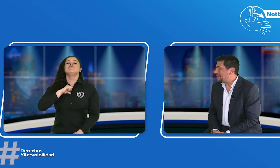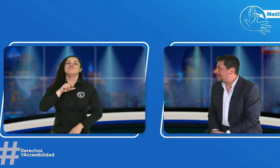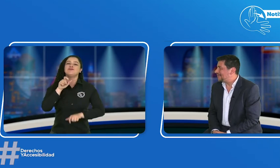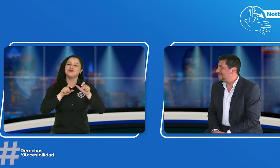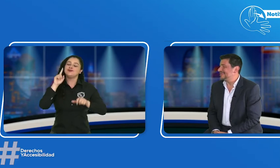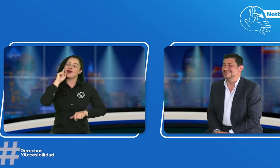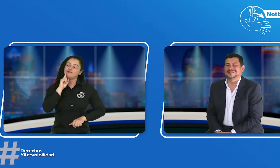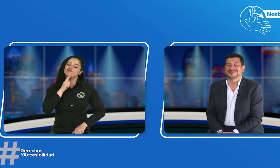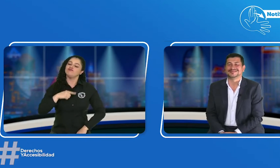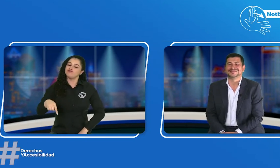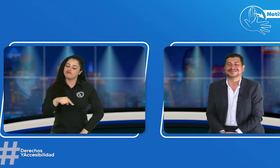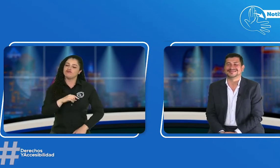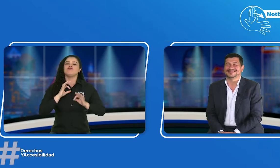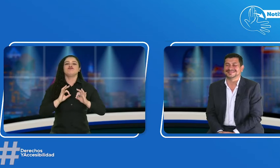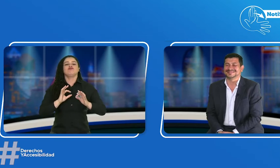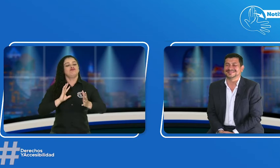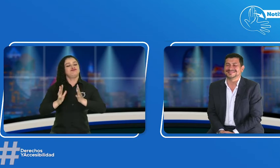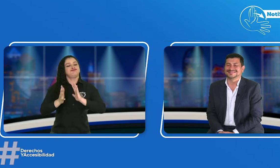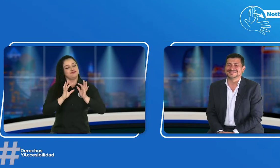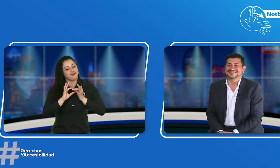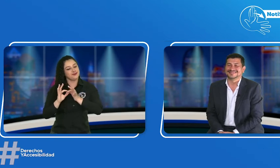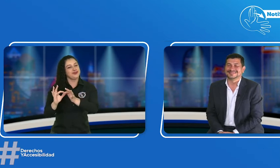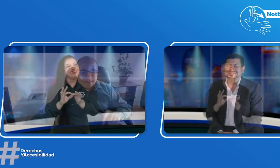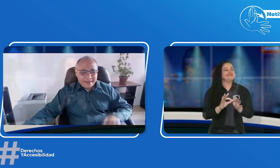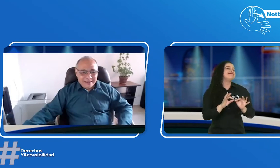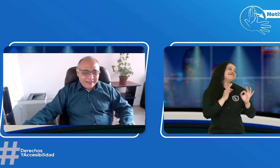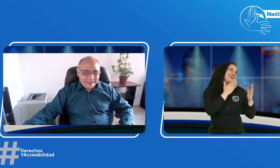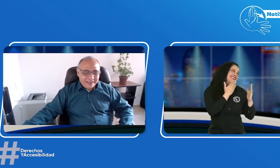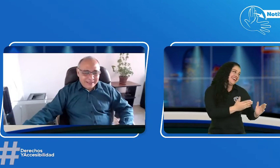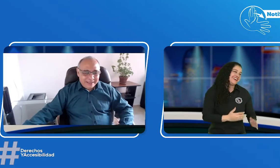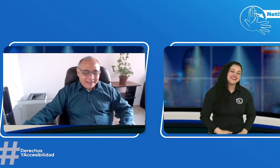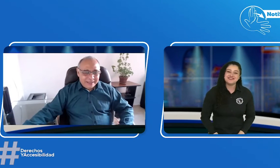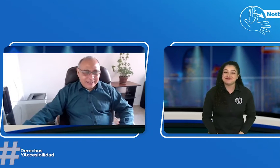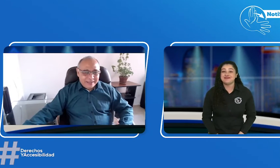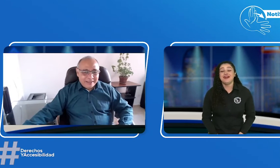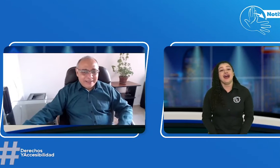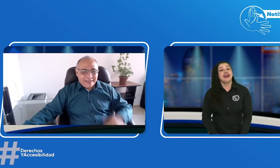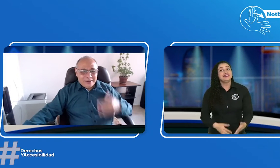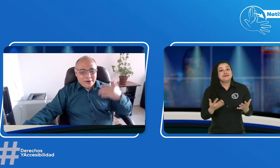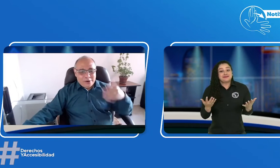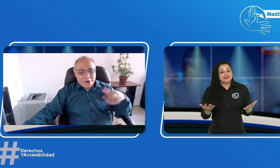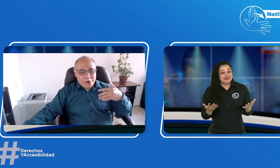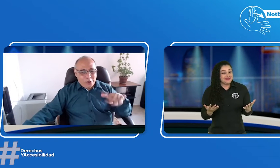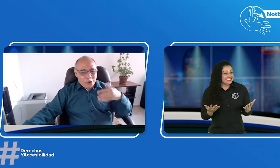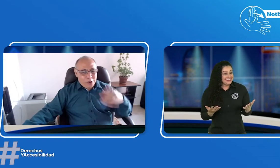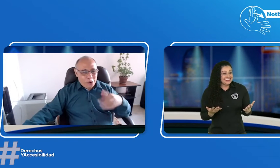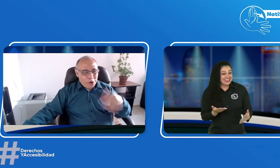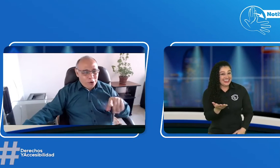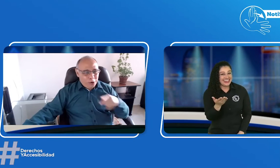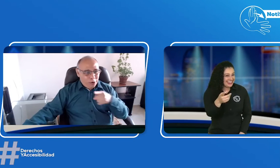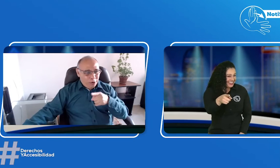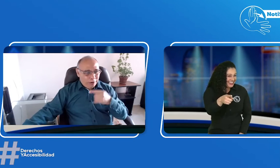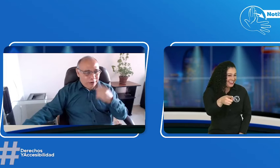me llega al alma y me siento súper orgullosa de ser sorda, la lengua de señas nos une, gracias comisionado. ¡Guau!